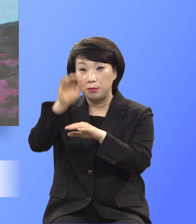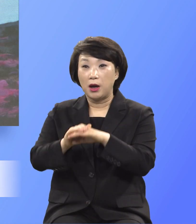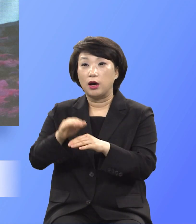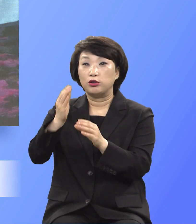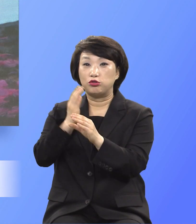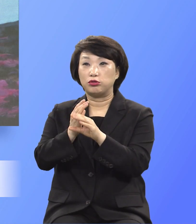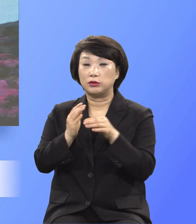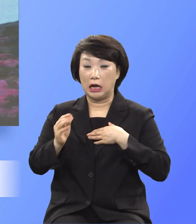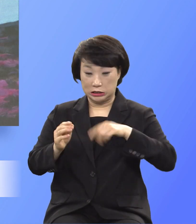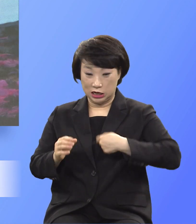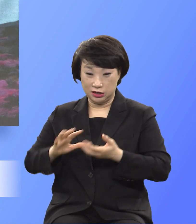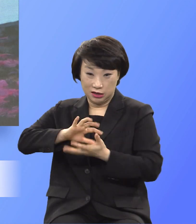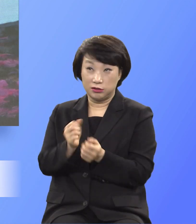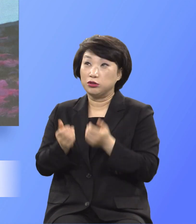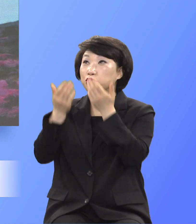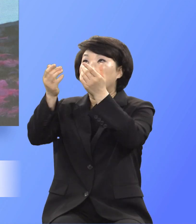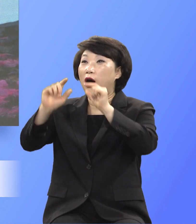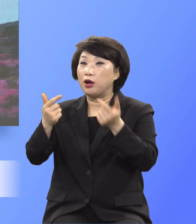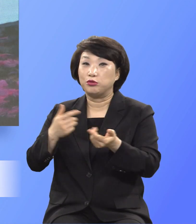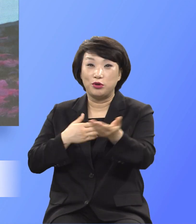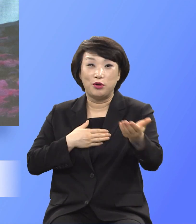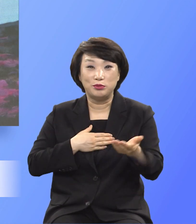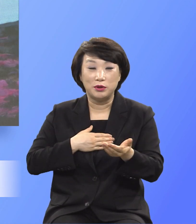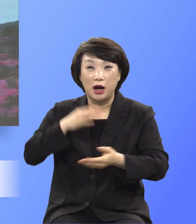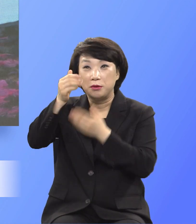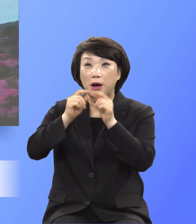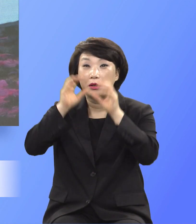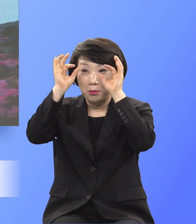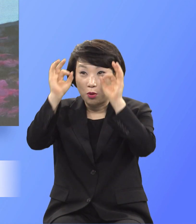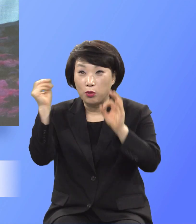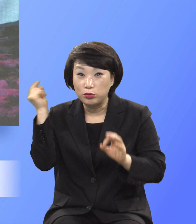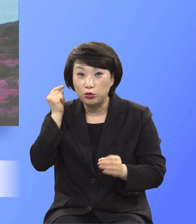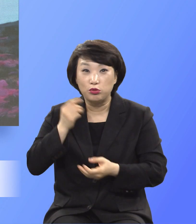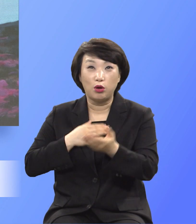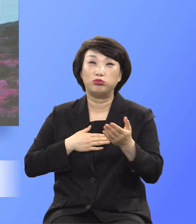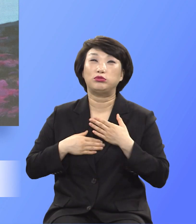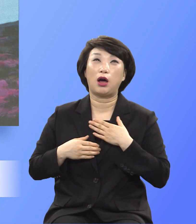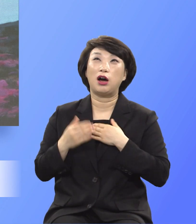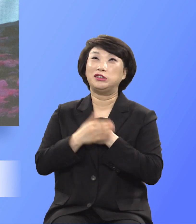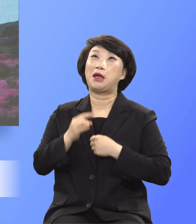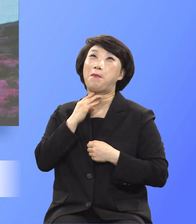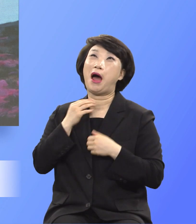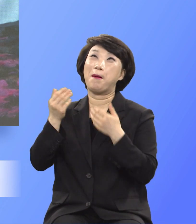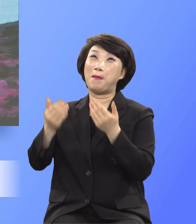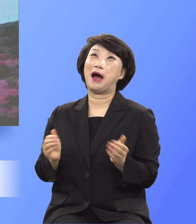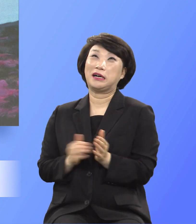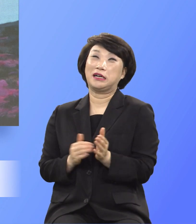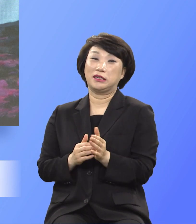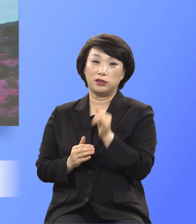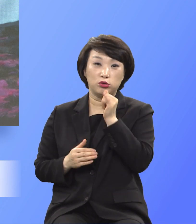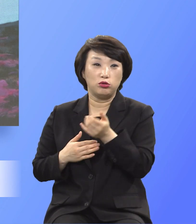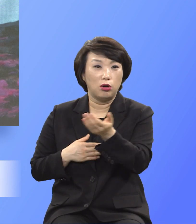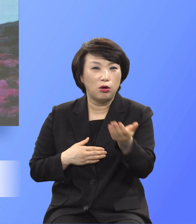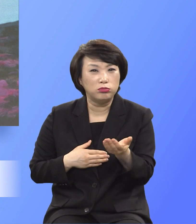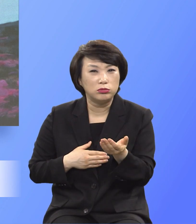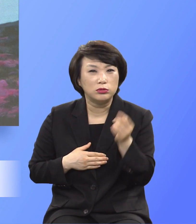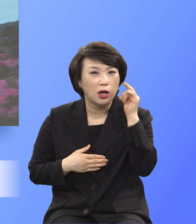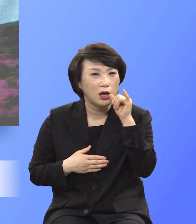드리는 것이 아니라 말씀을 듣고 그저 내가 은혜만 받으면 된다고는 사고가 있으니